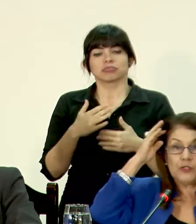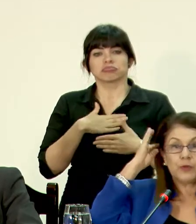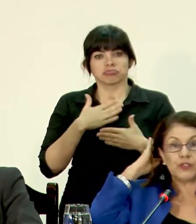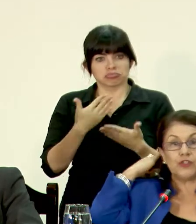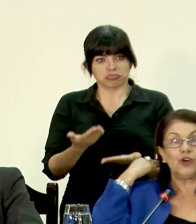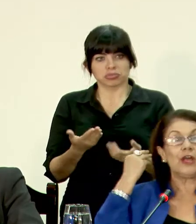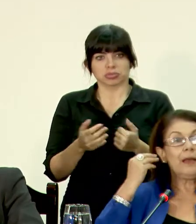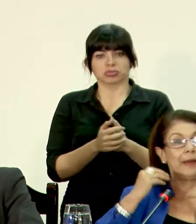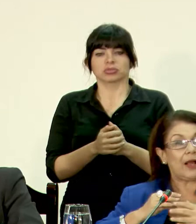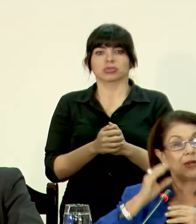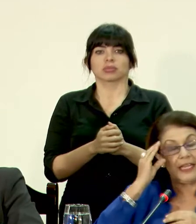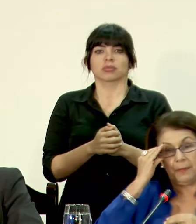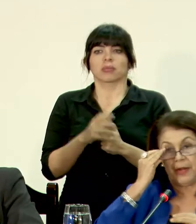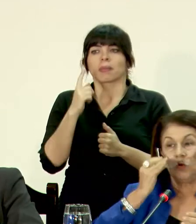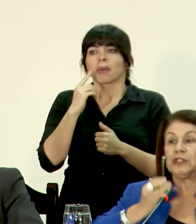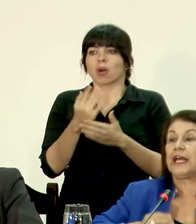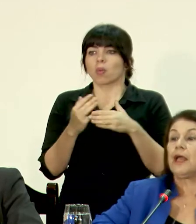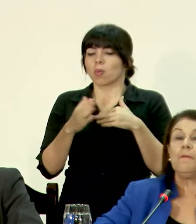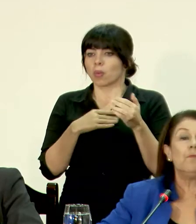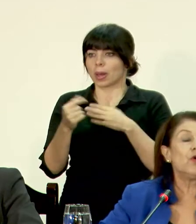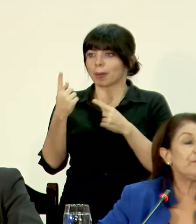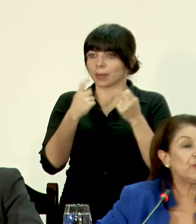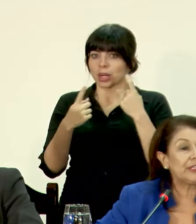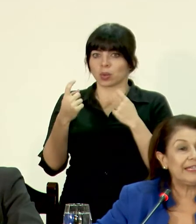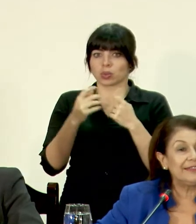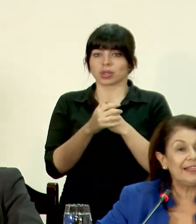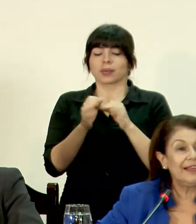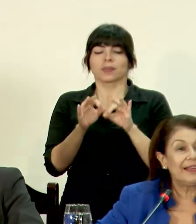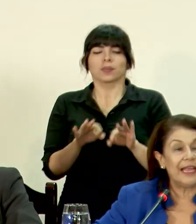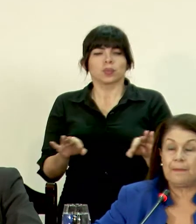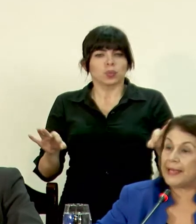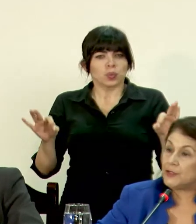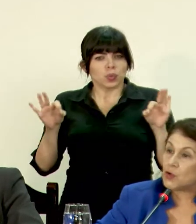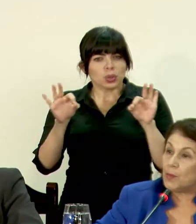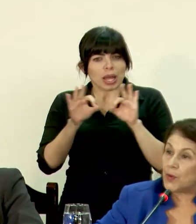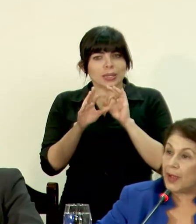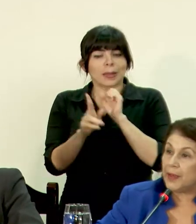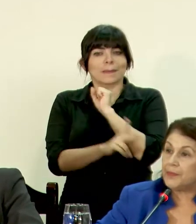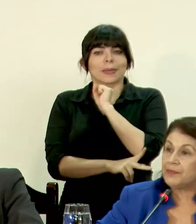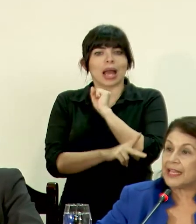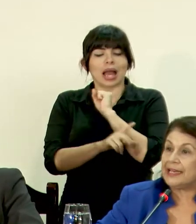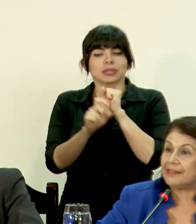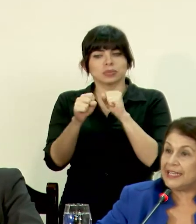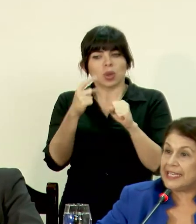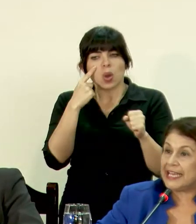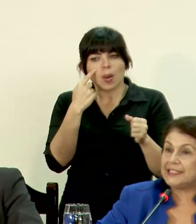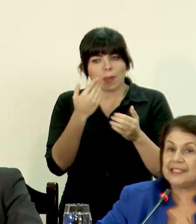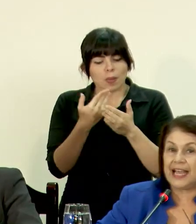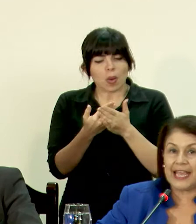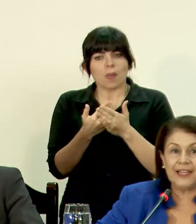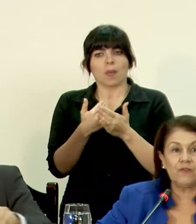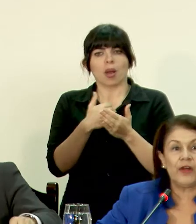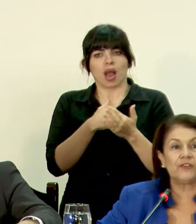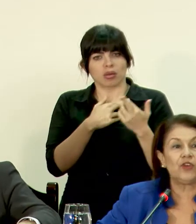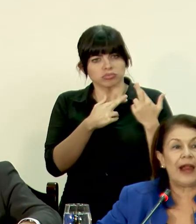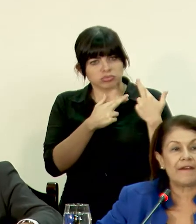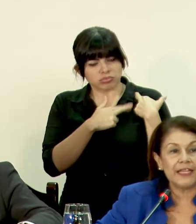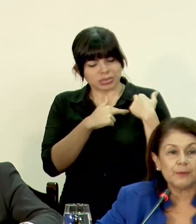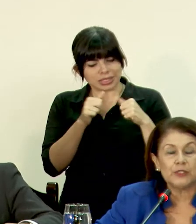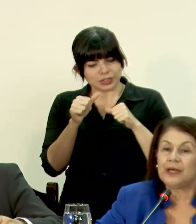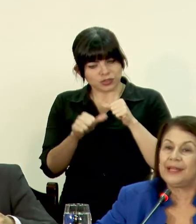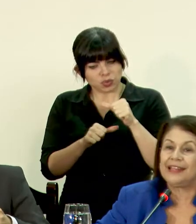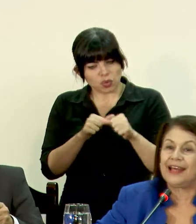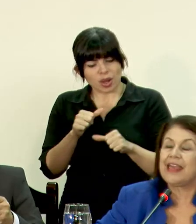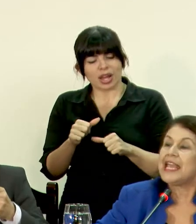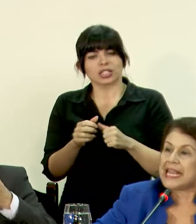a su disposición para cualquier pregunta. Muy importante que el país compruebe la diligencia, el esfuerzo, la